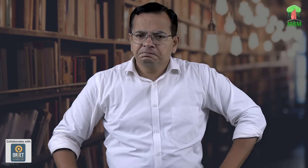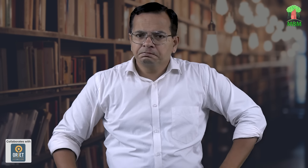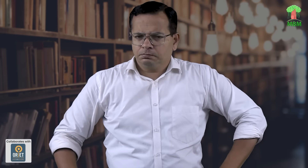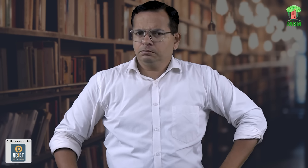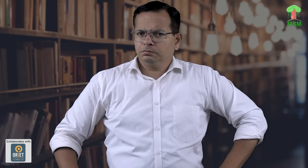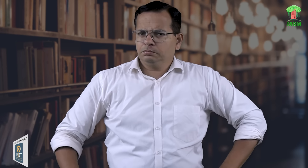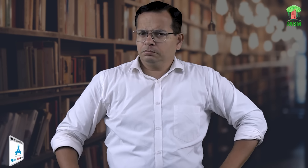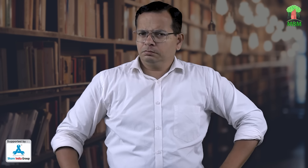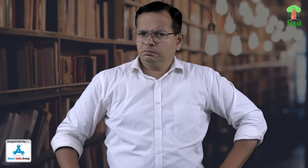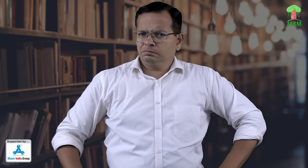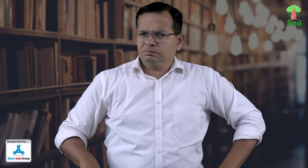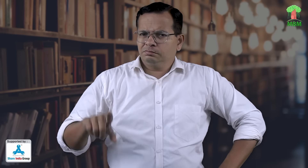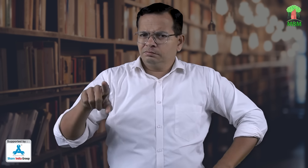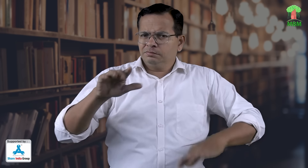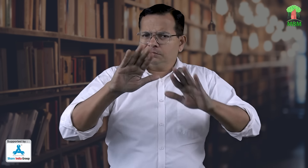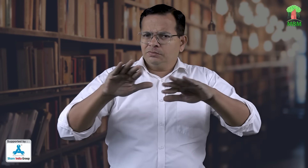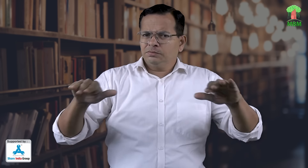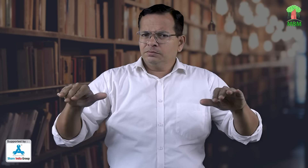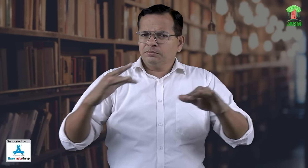लेकिन अगर